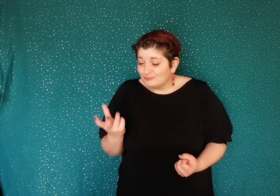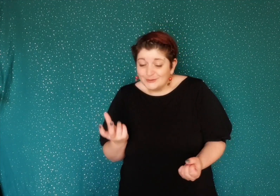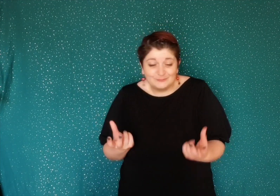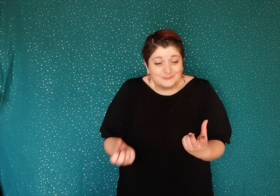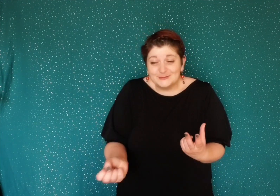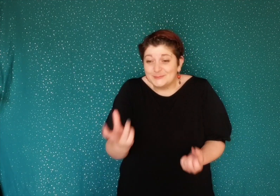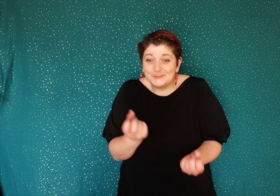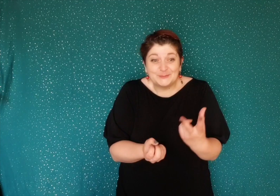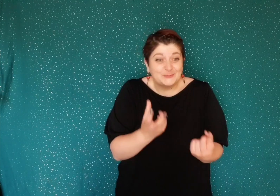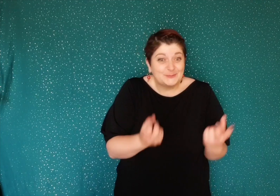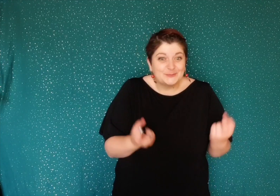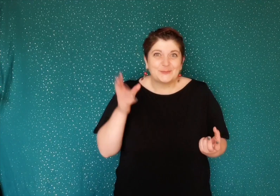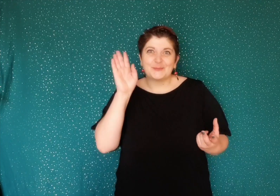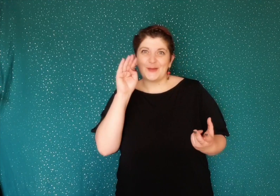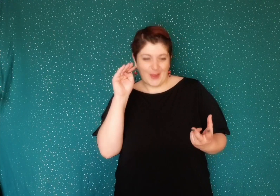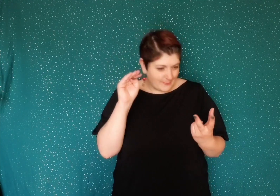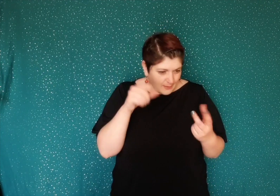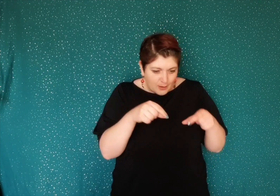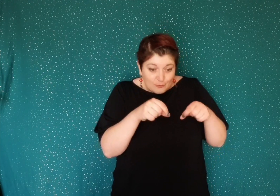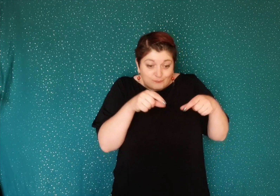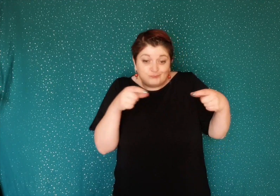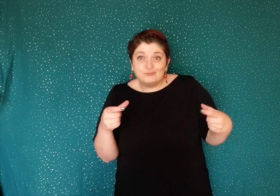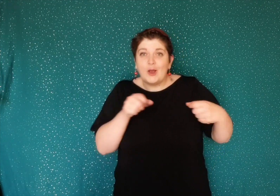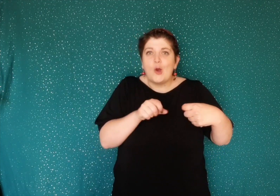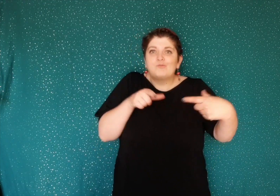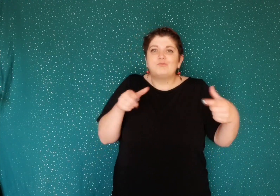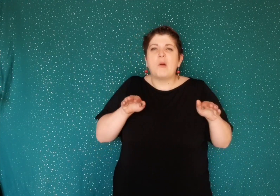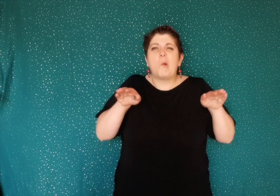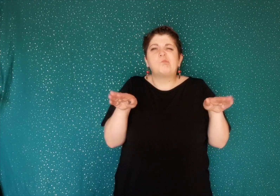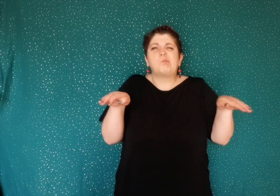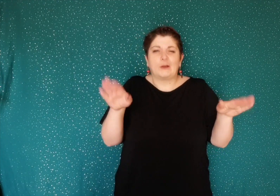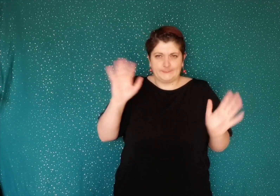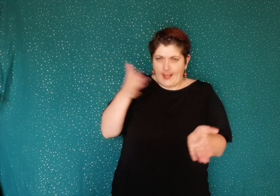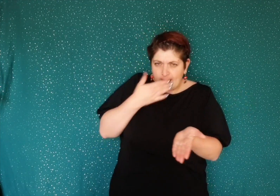Il lisse les corolles de chaque fleur une à une